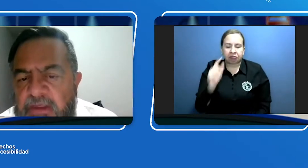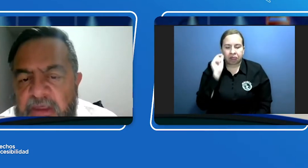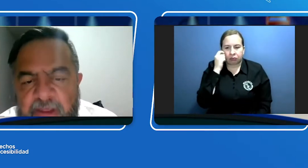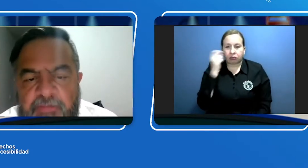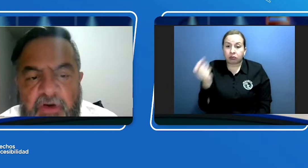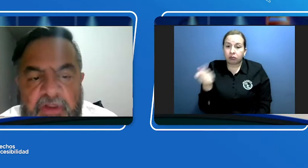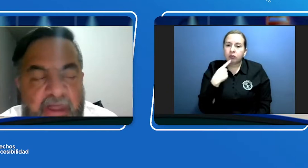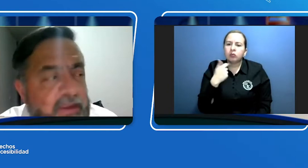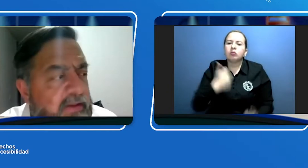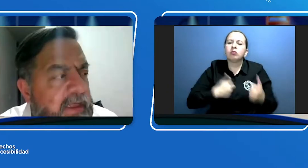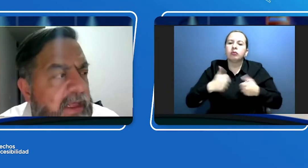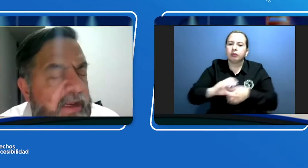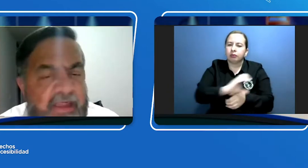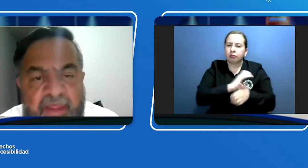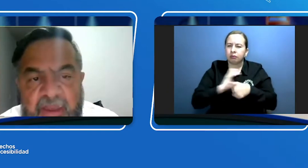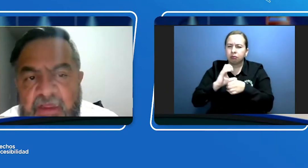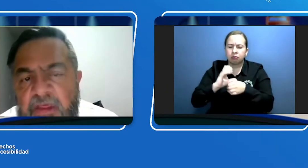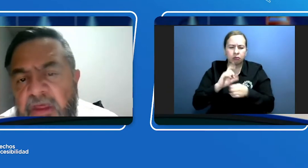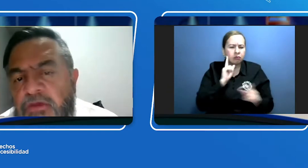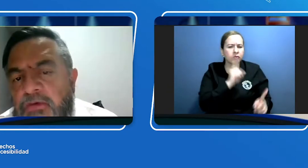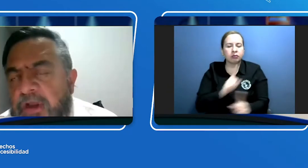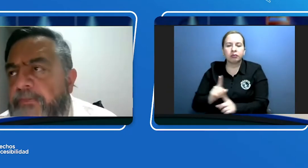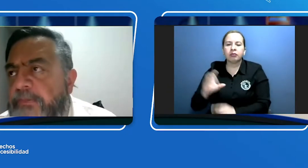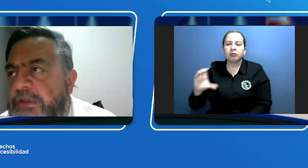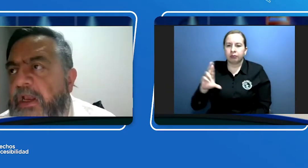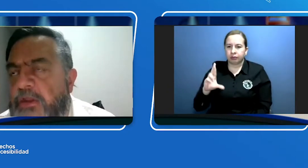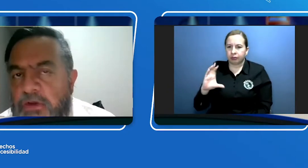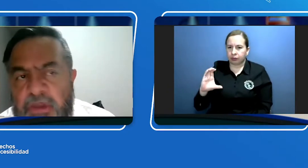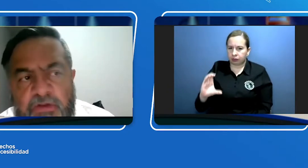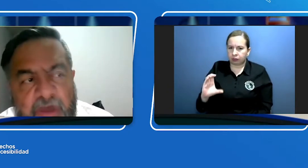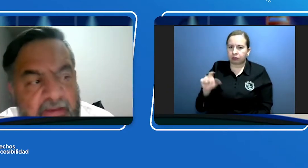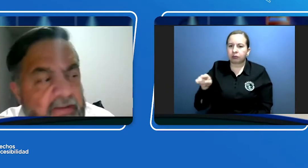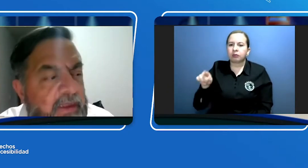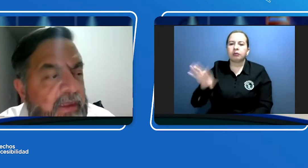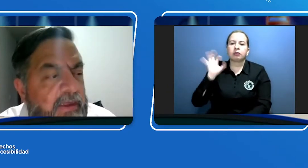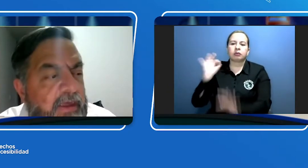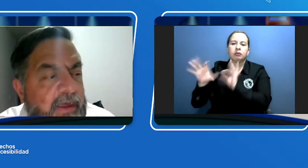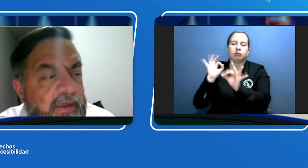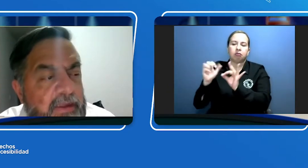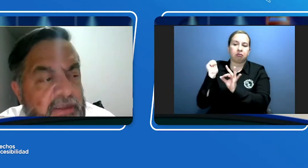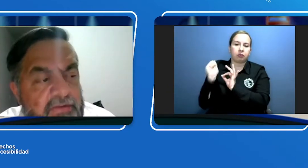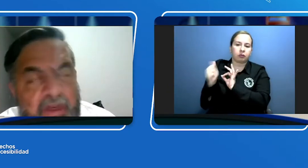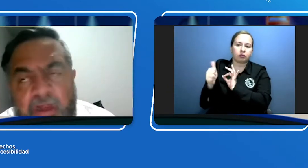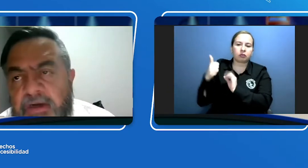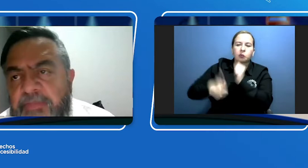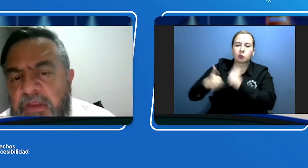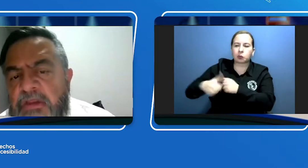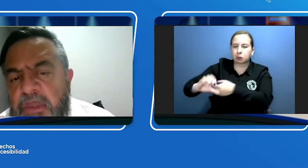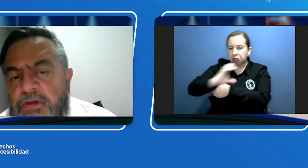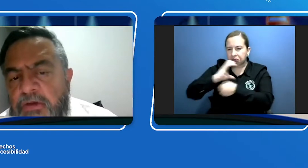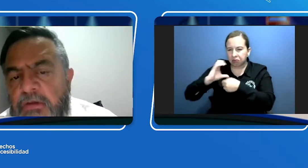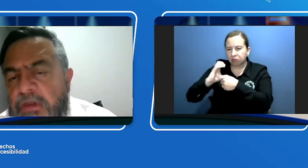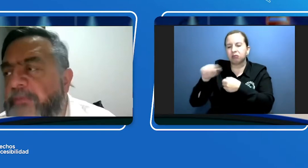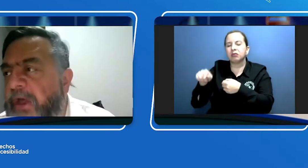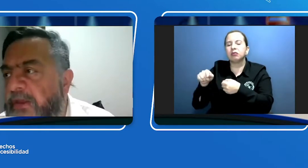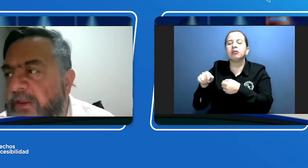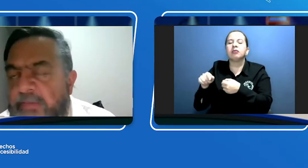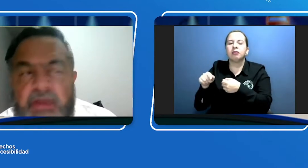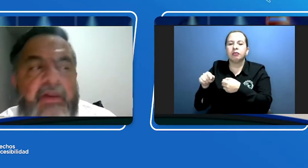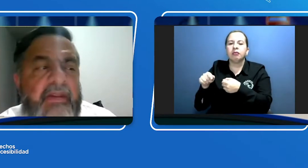que están priorizadas. La CRC hizo una selección de ciudades que es una representación del país también. Es